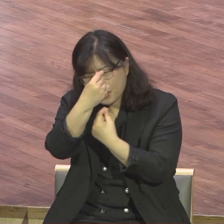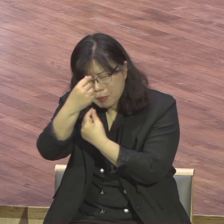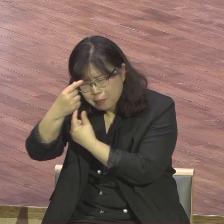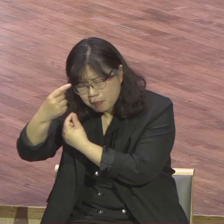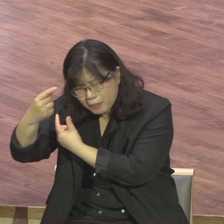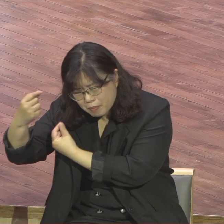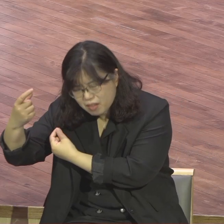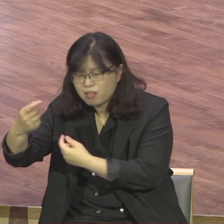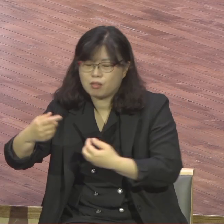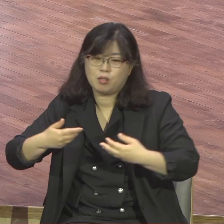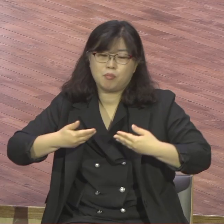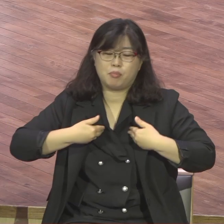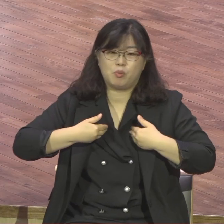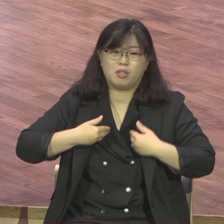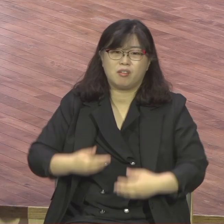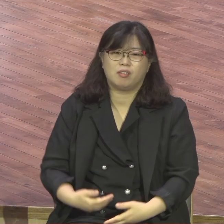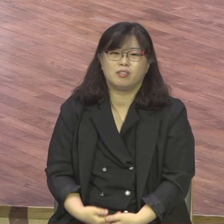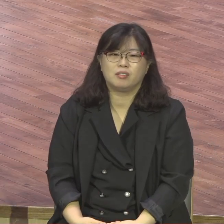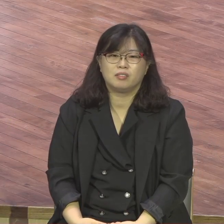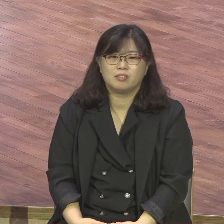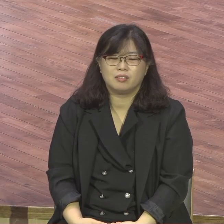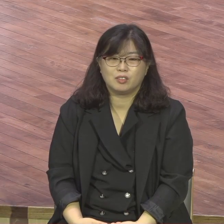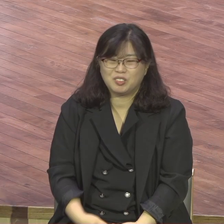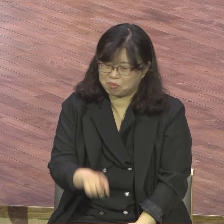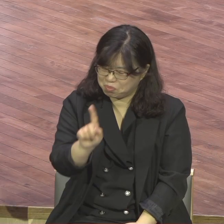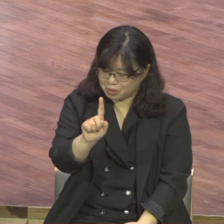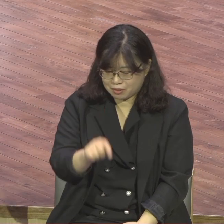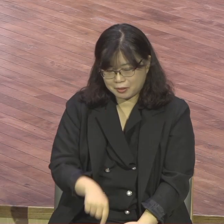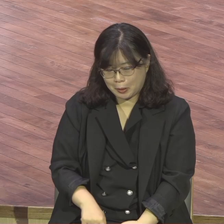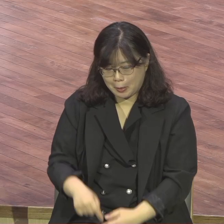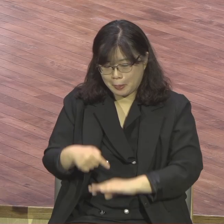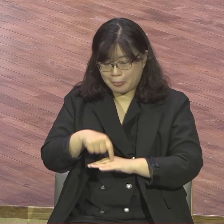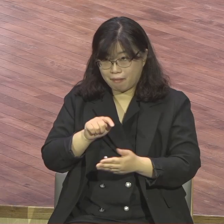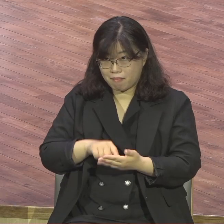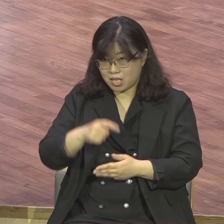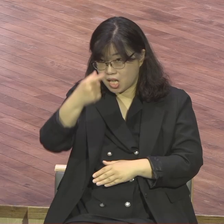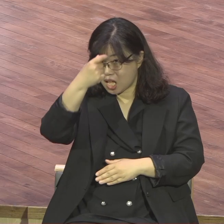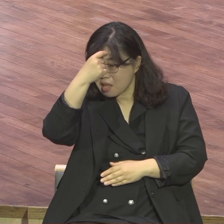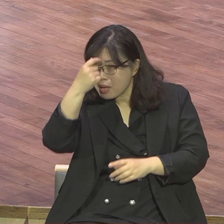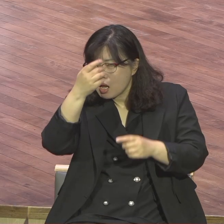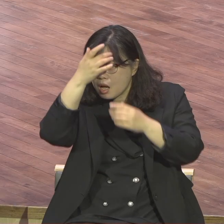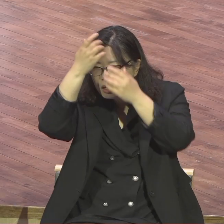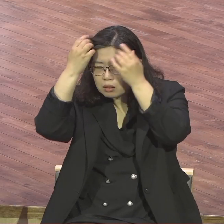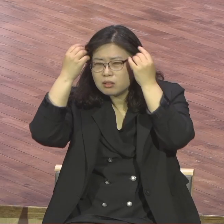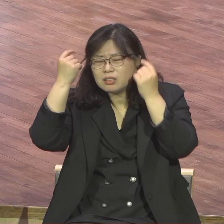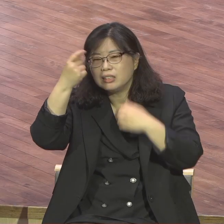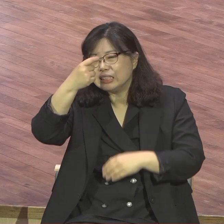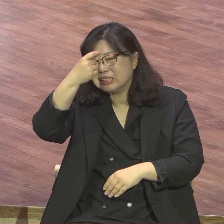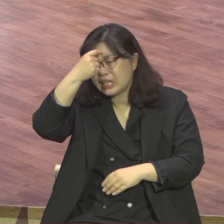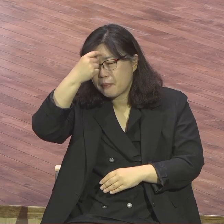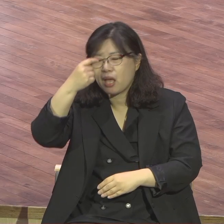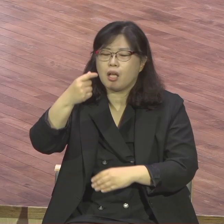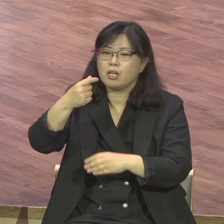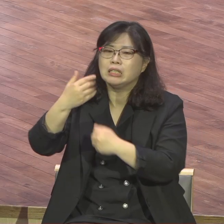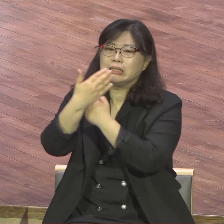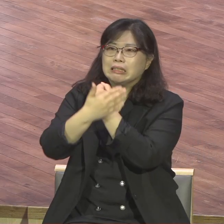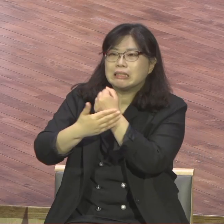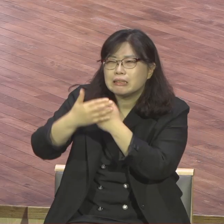했는 말 20년 전 했는 말 또 말 그 말 그 말 맨날 불신자 불신앙적인 그런 썩어 냄새나는 그런